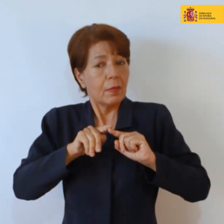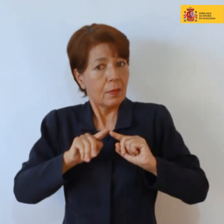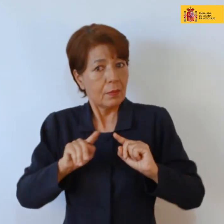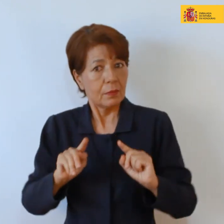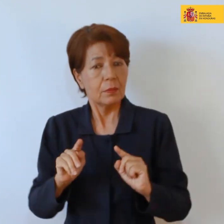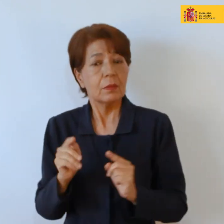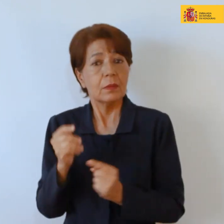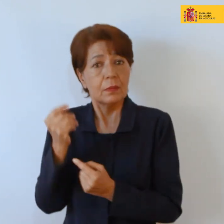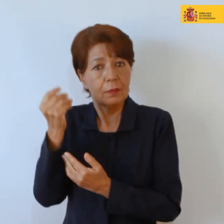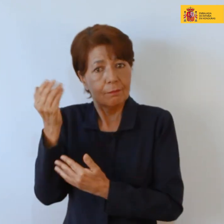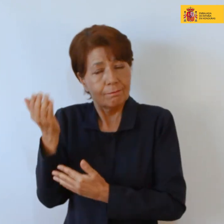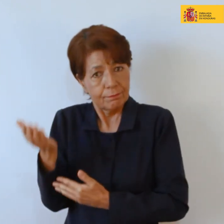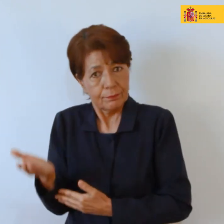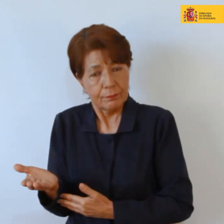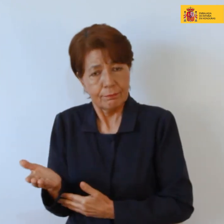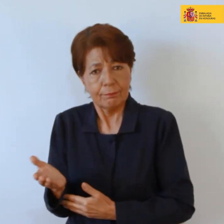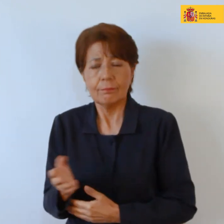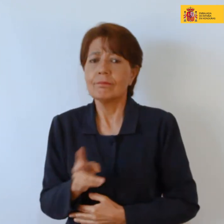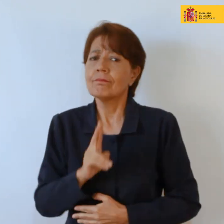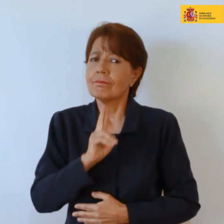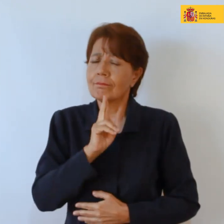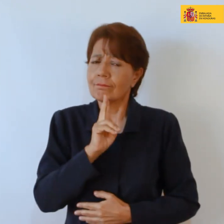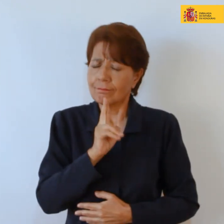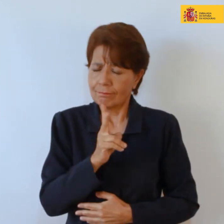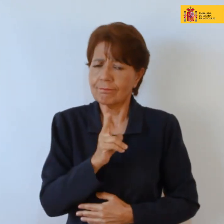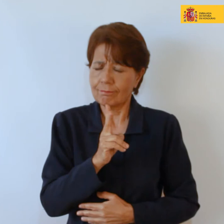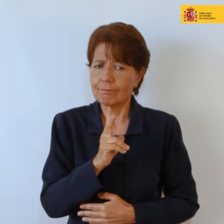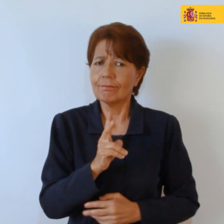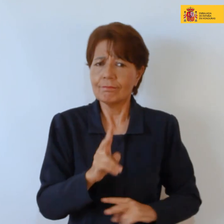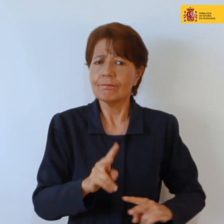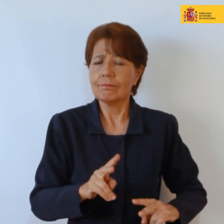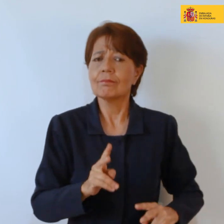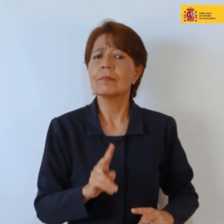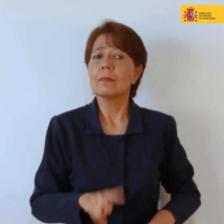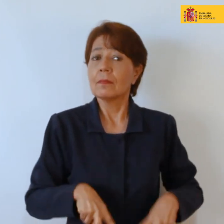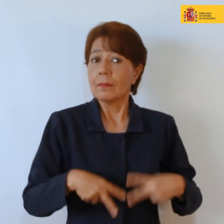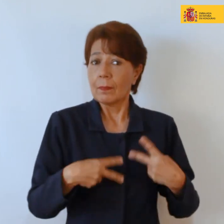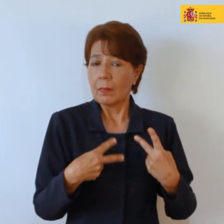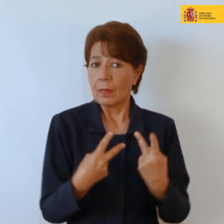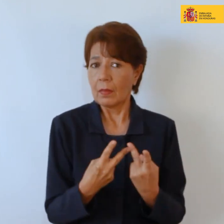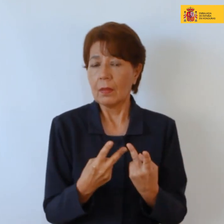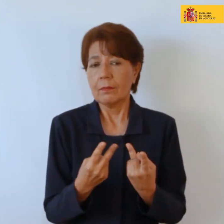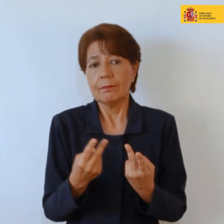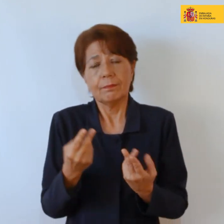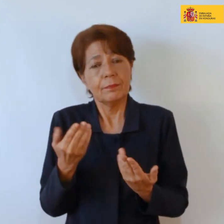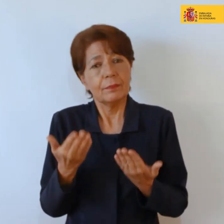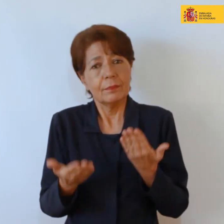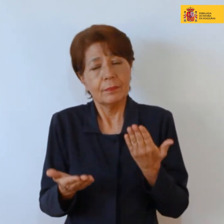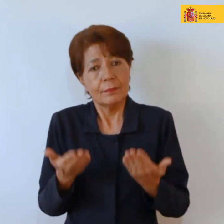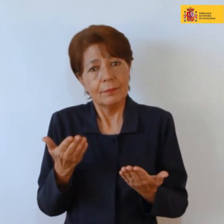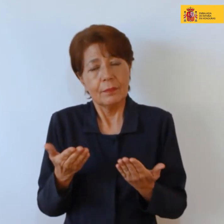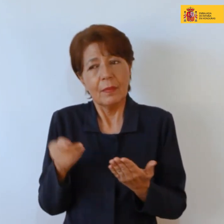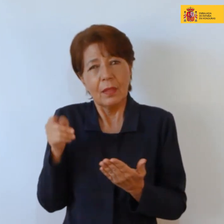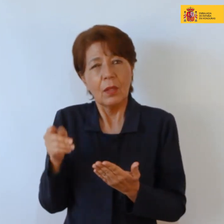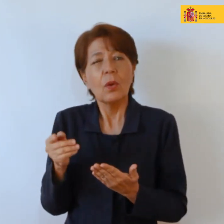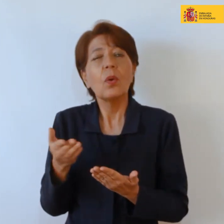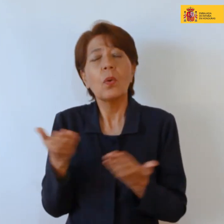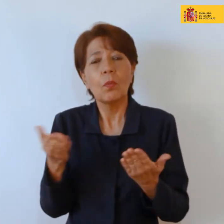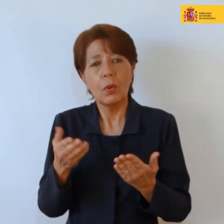de que se tuviera la consideración antropológica de que fuera un personaje real pues igual estaría validado como alguien